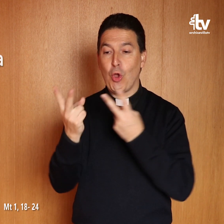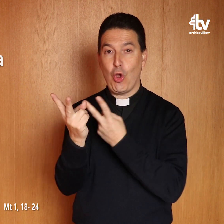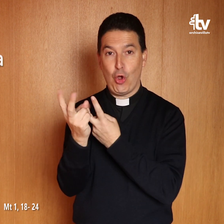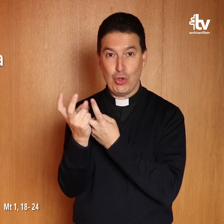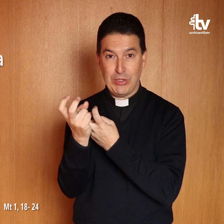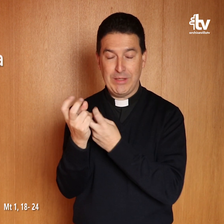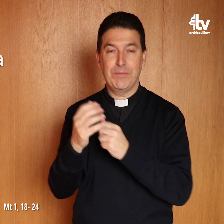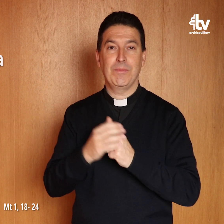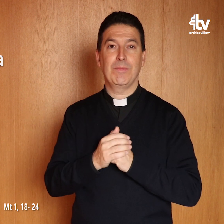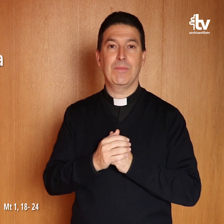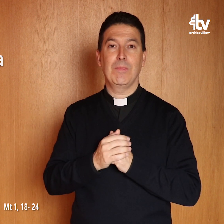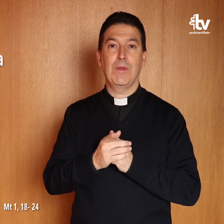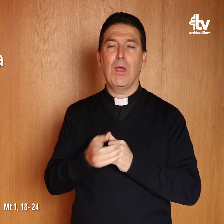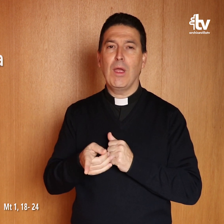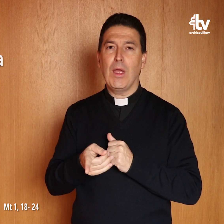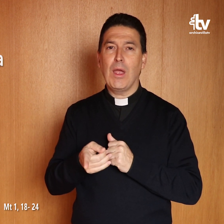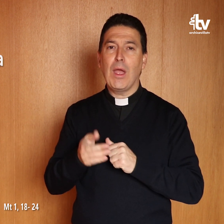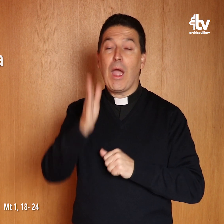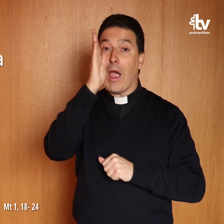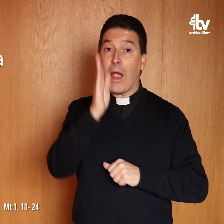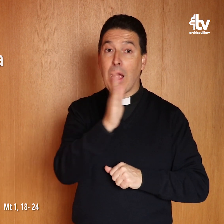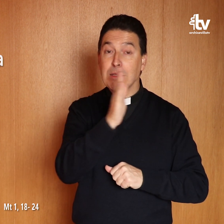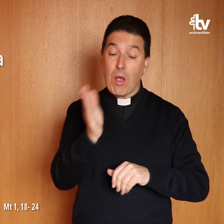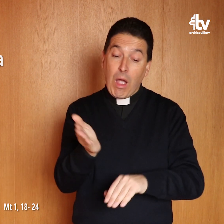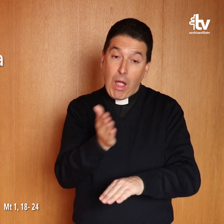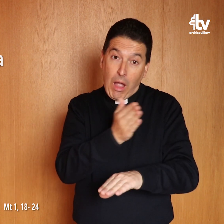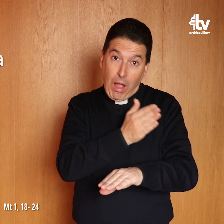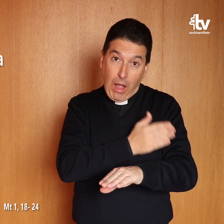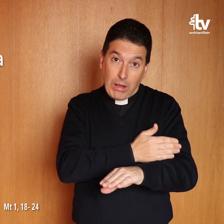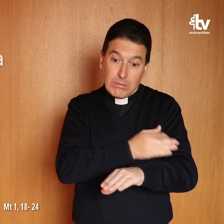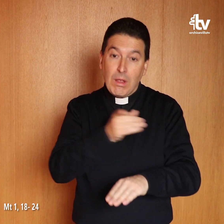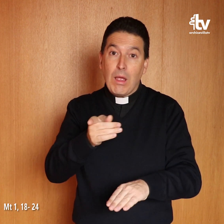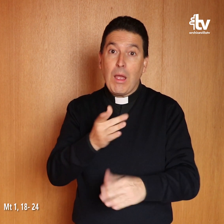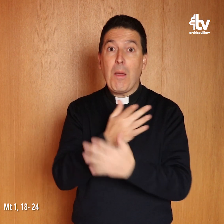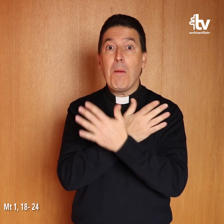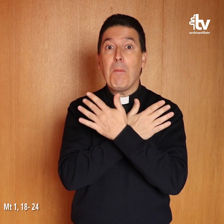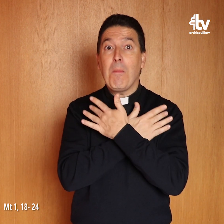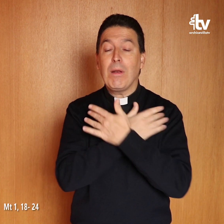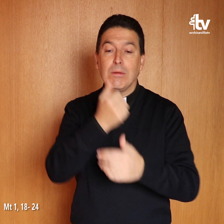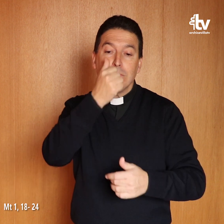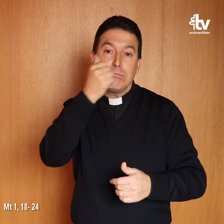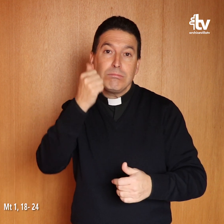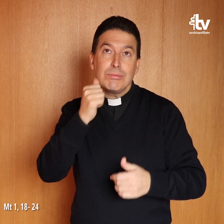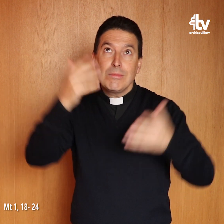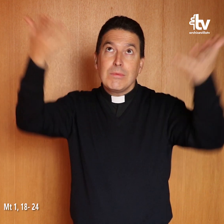desposada con José y antes de vivir juntos, resultó que ella esperaba un hijo